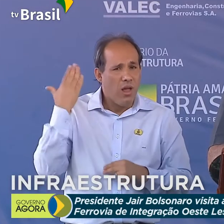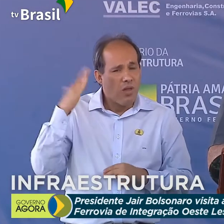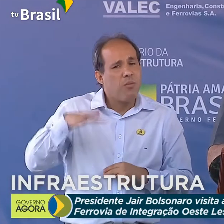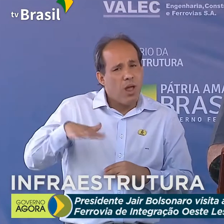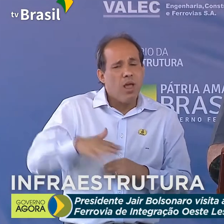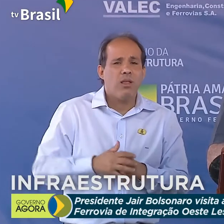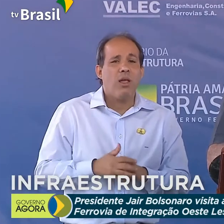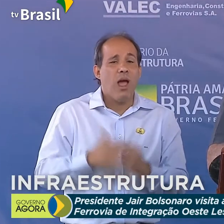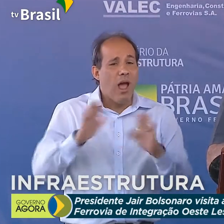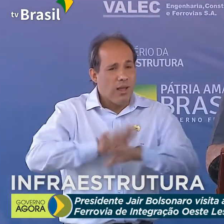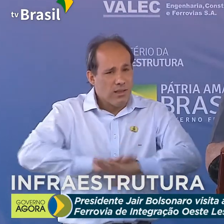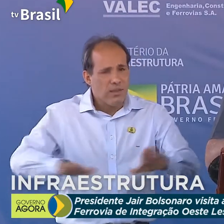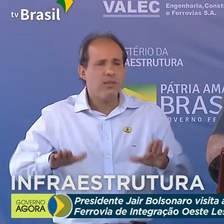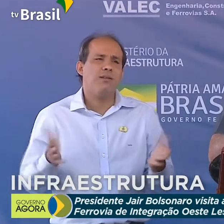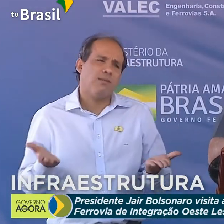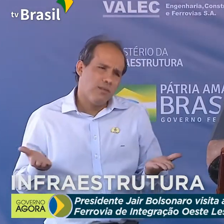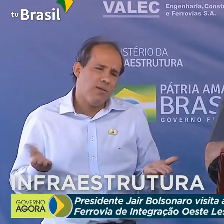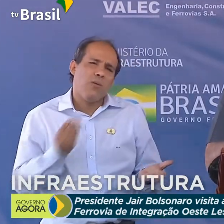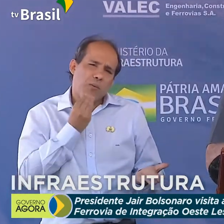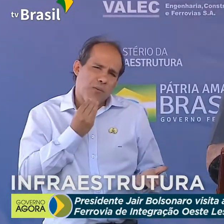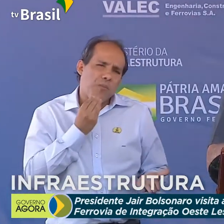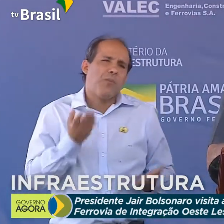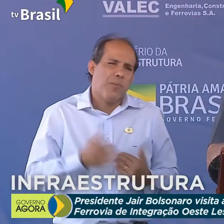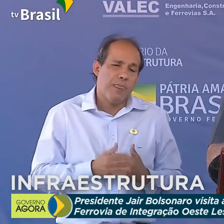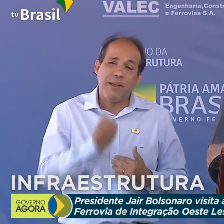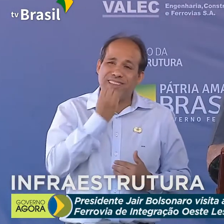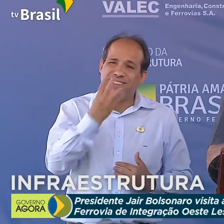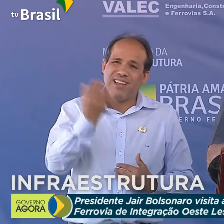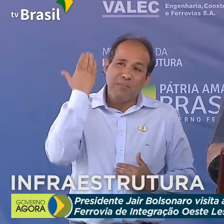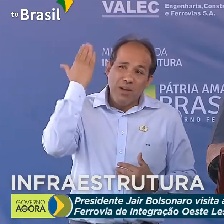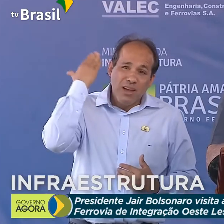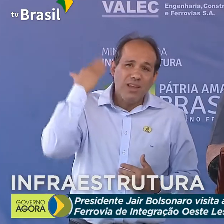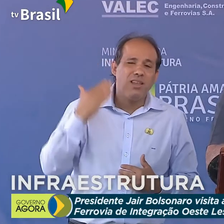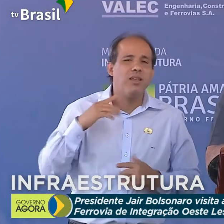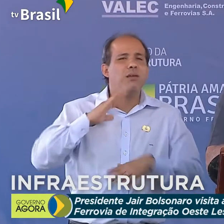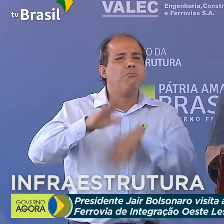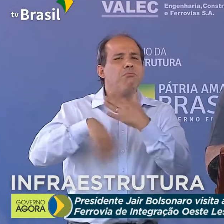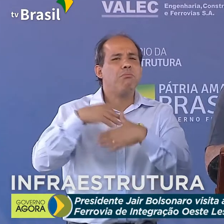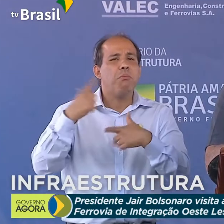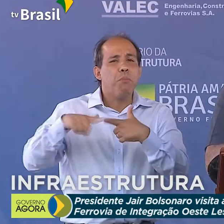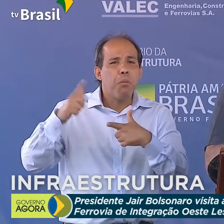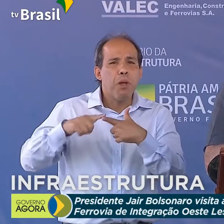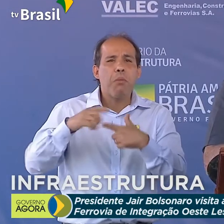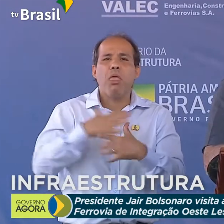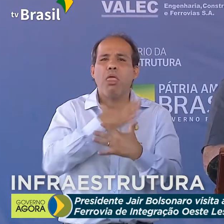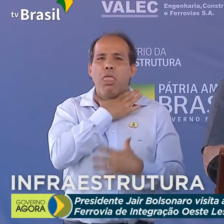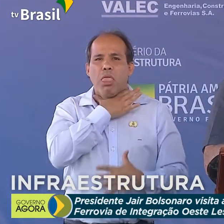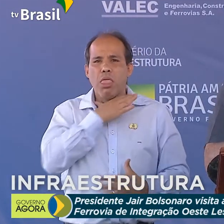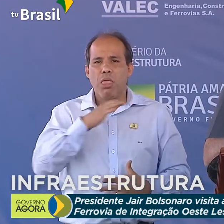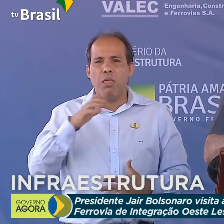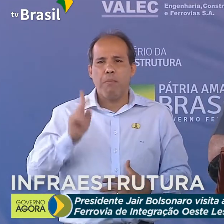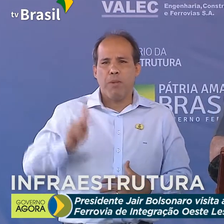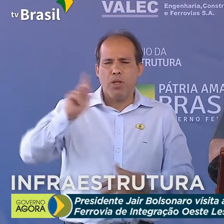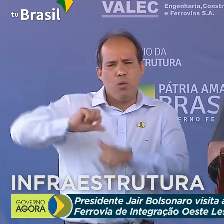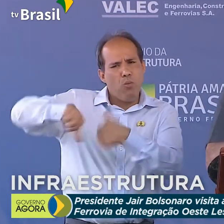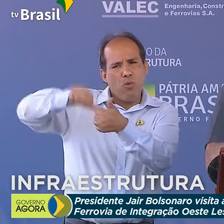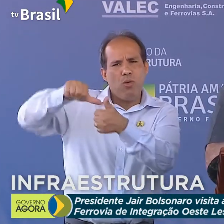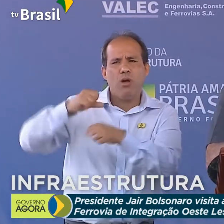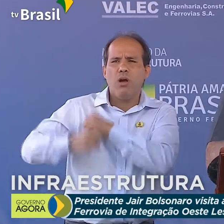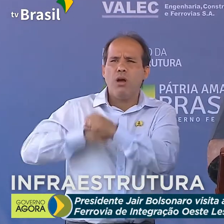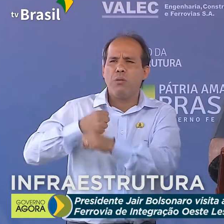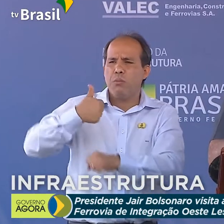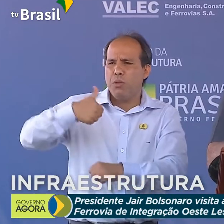era, obviamente, bom para aquela época, depois da crise do petróleo mudou, depois dos anos 70.